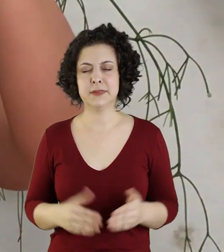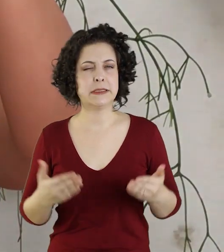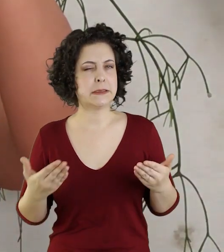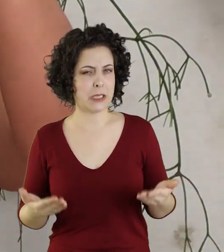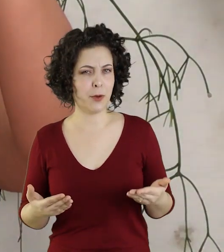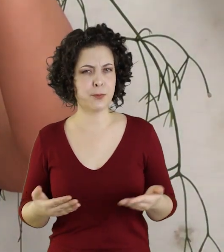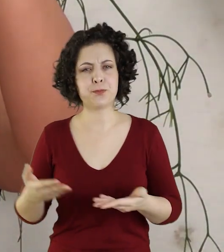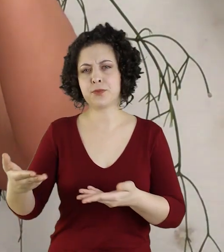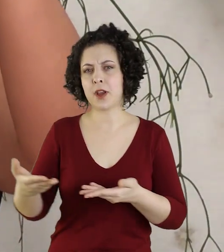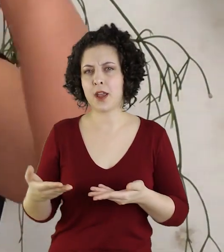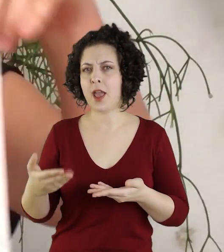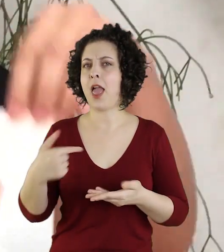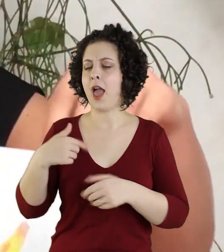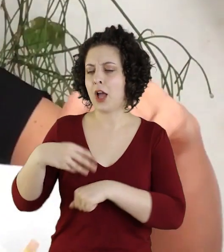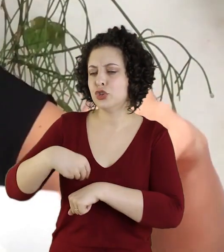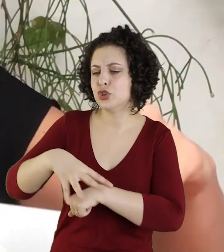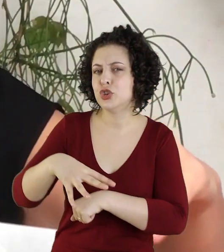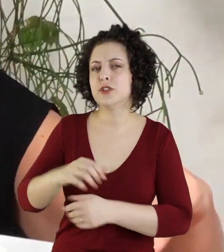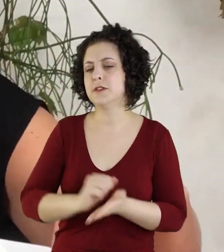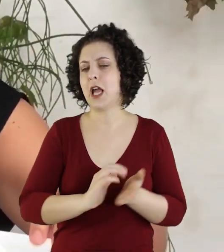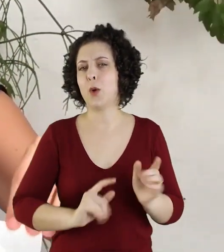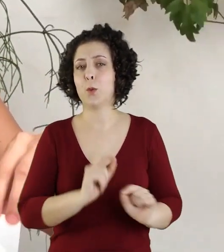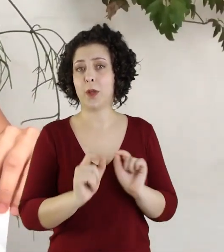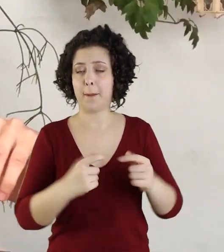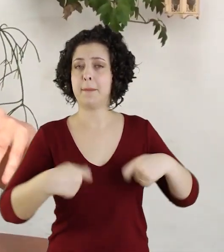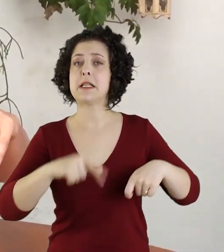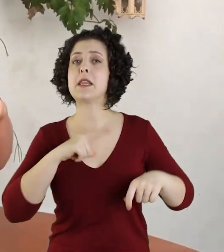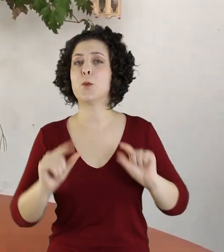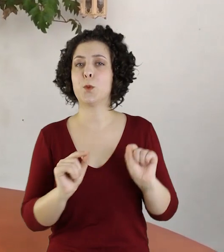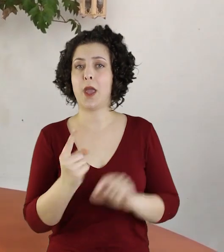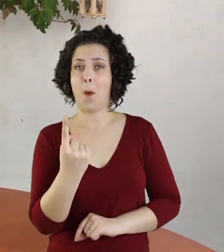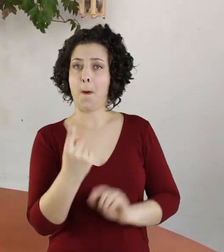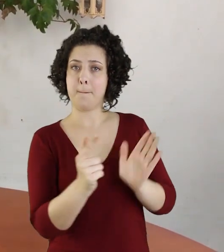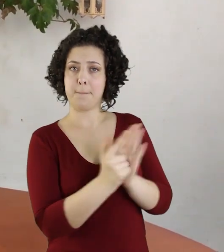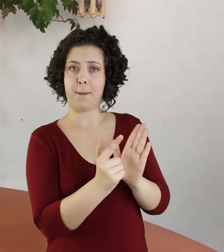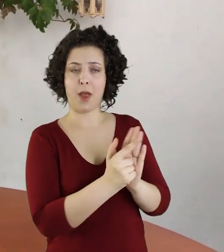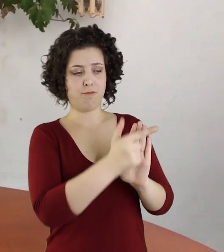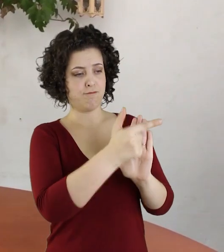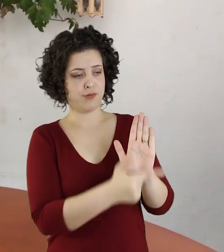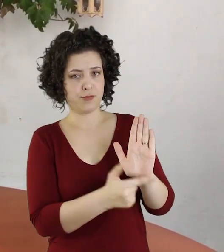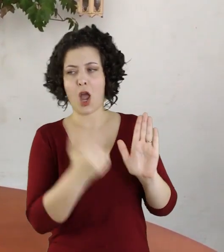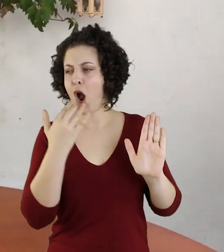pintinhas. Então, para esse convite, vocês vão precisar de um papel e muitas cores.